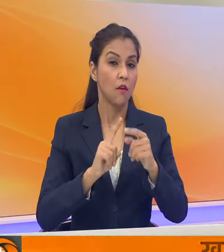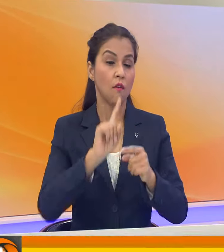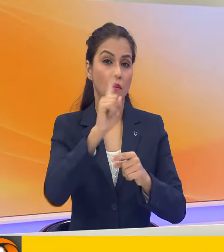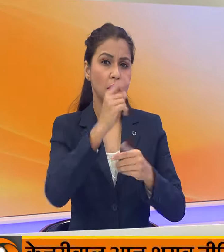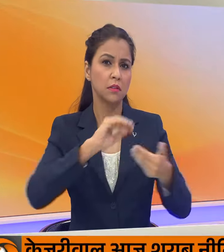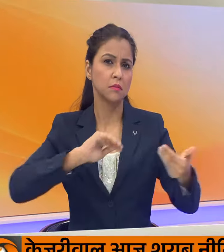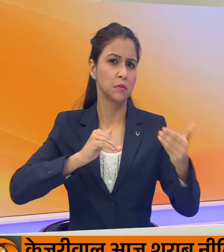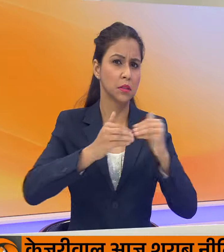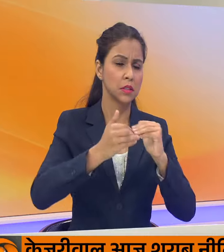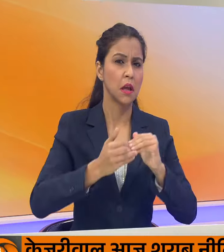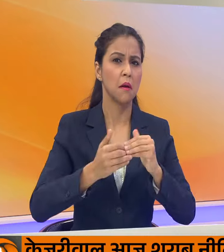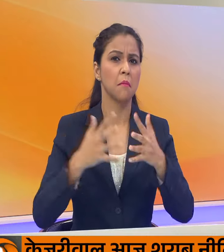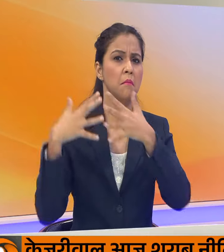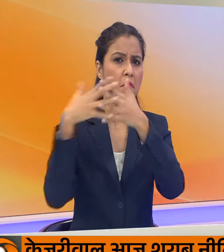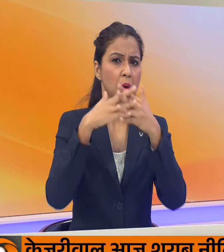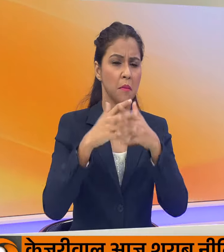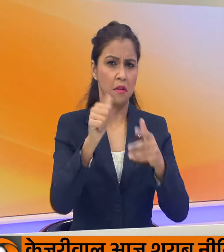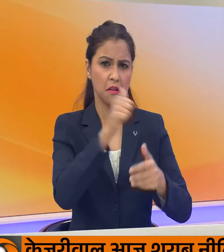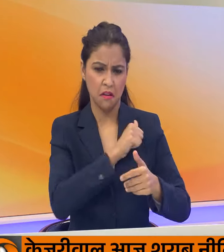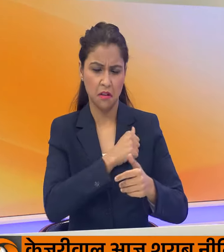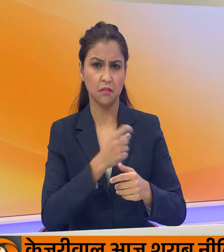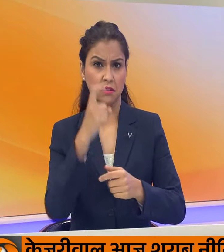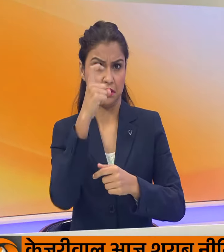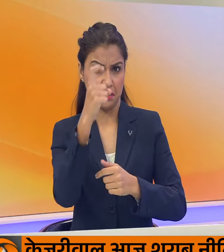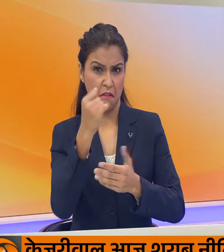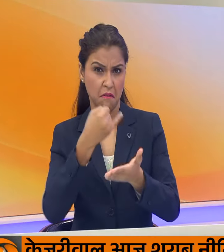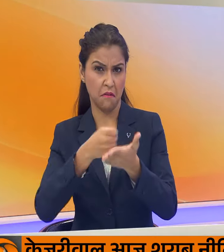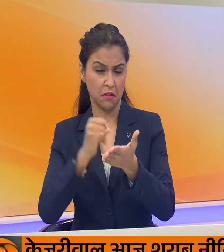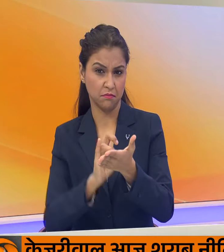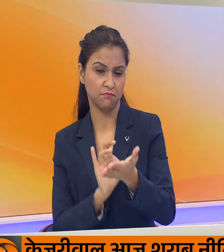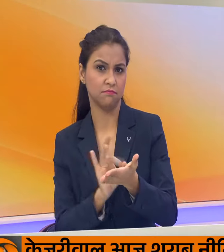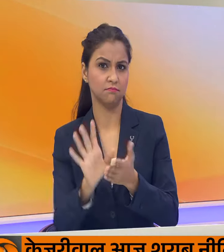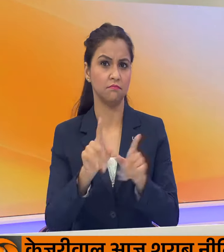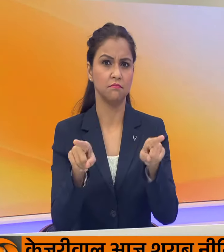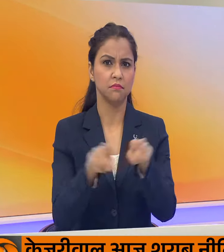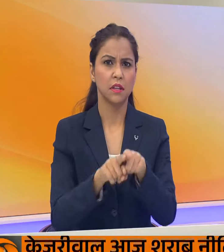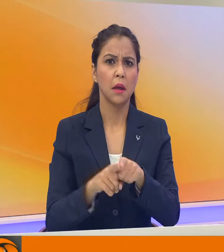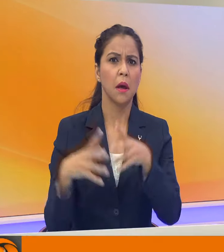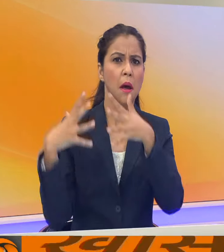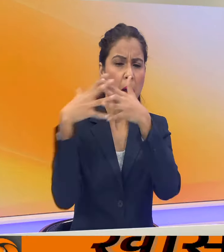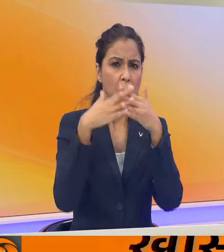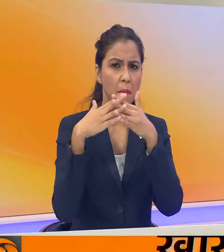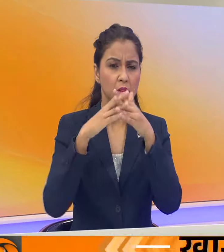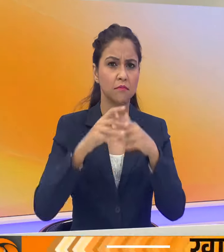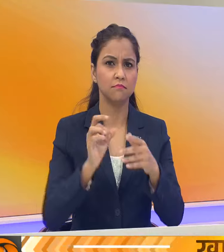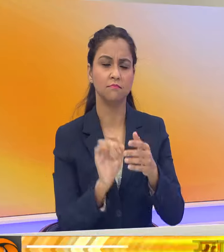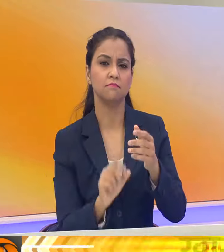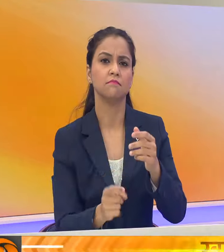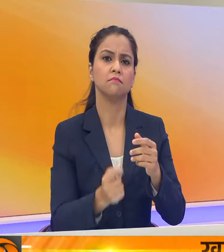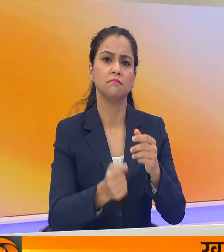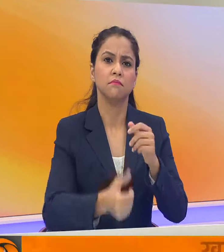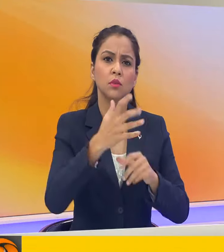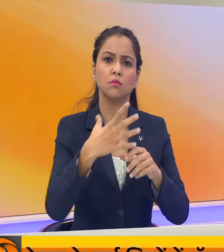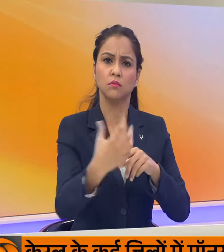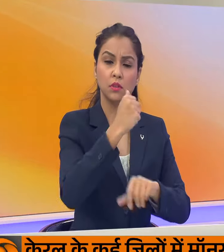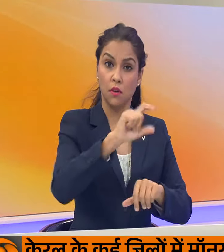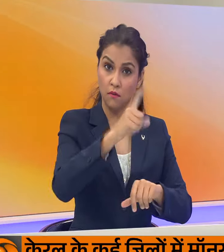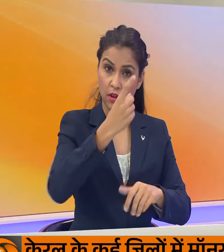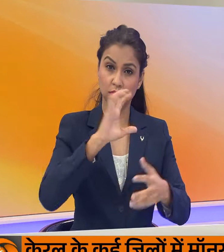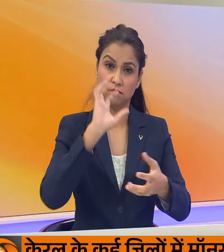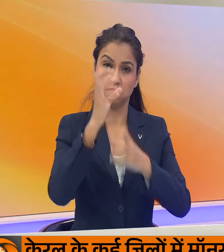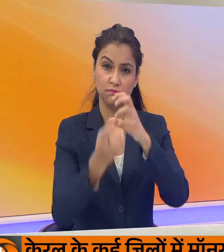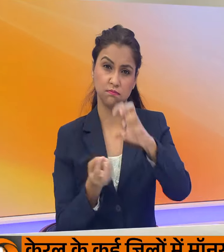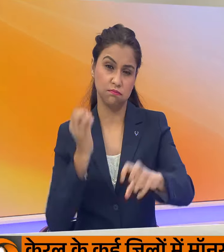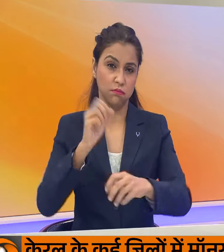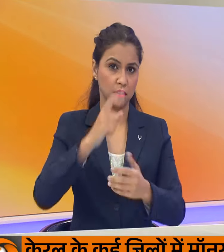मेजबान अमरीका ने कैनेडा को साथ विकेट से हरा दिया मैच में अमरीका ने टॉस जीत कर पहले गेंद बाजी का फैसला